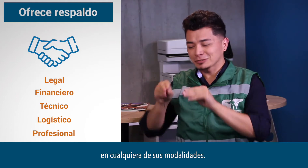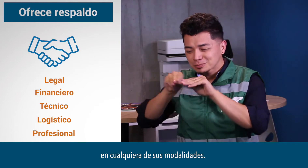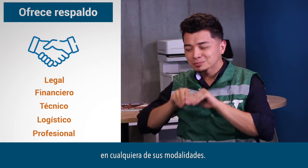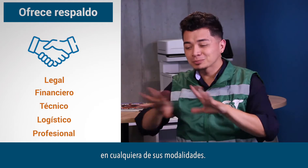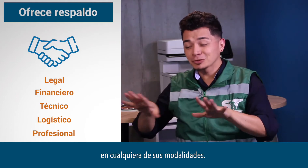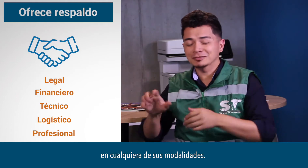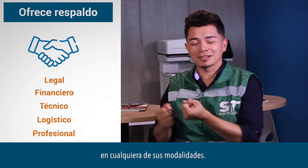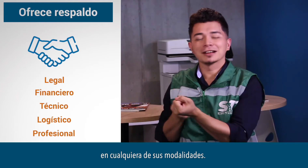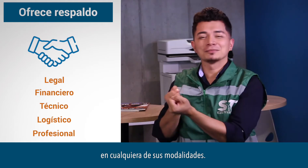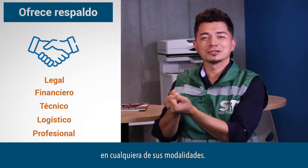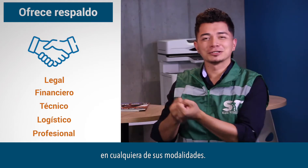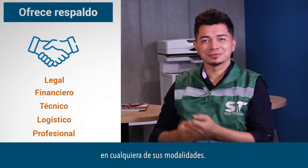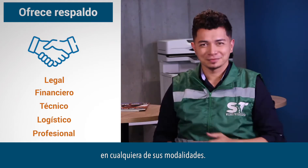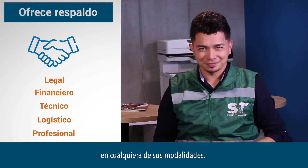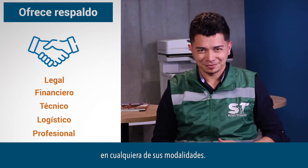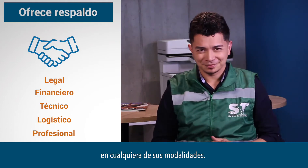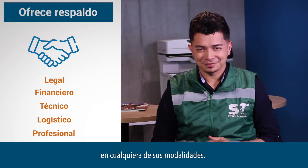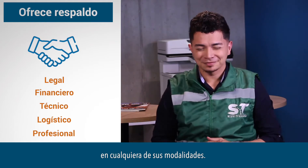modalidades.